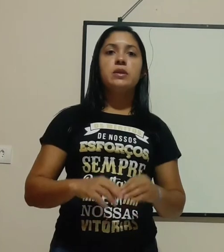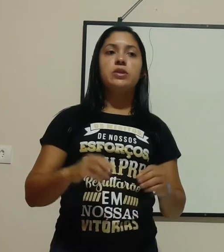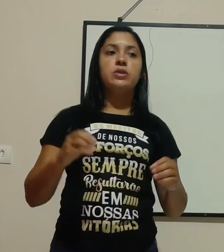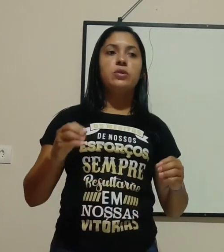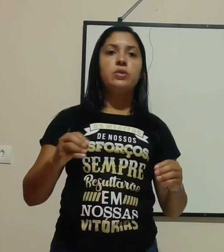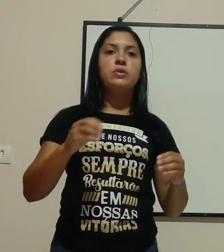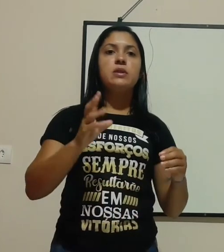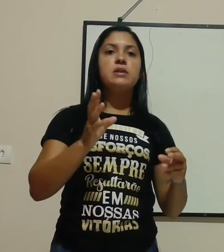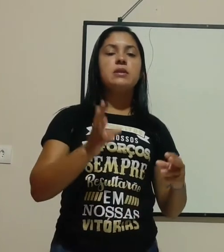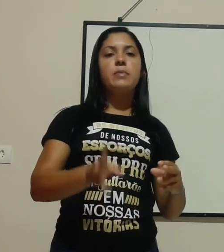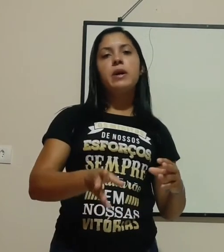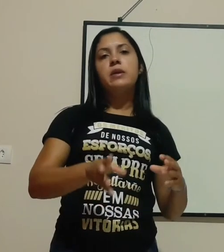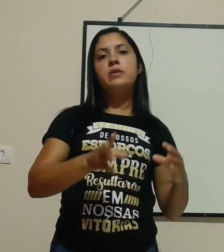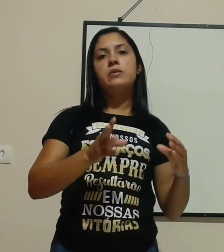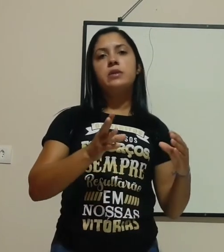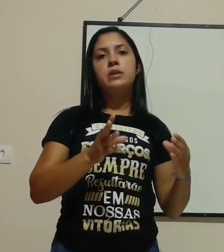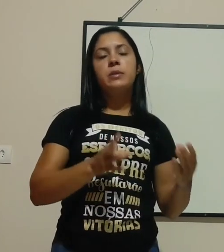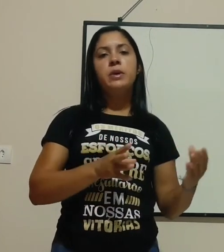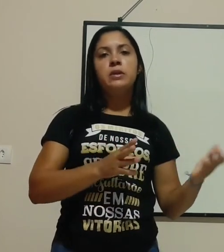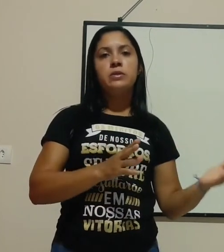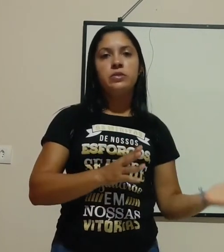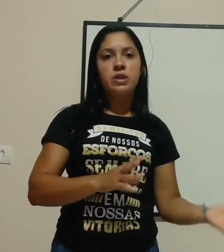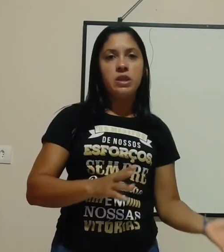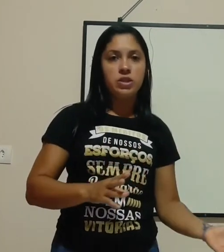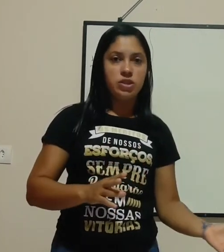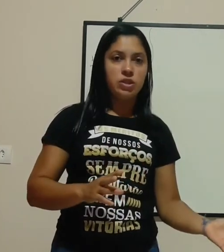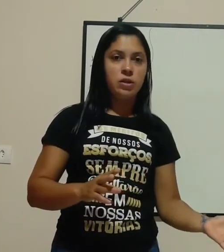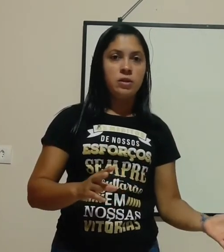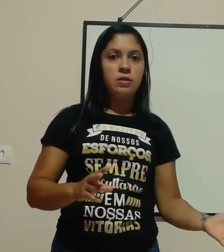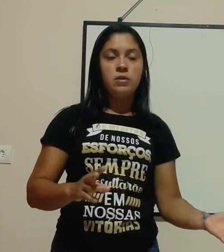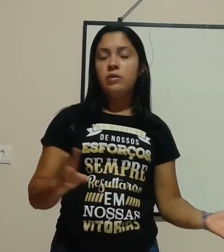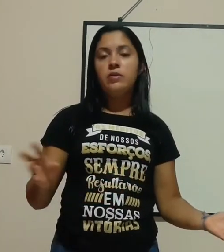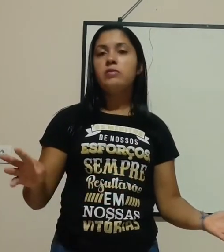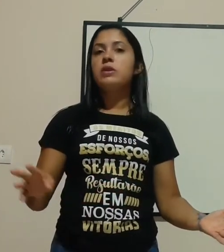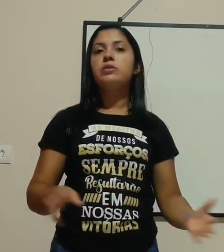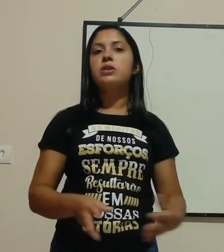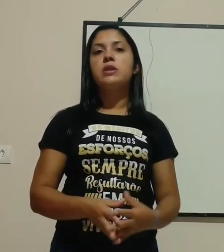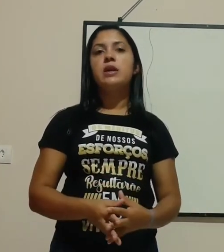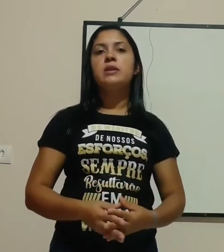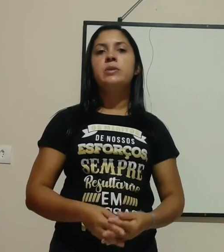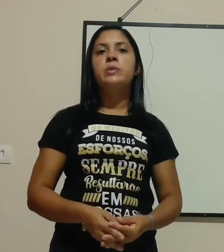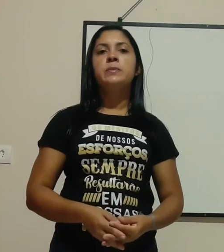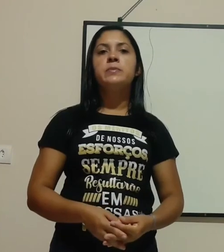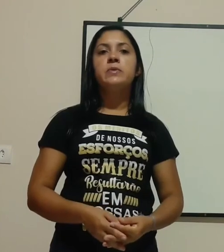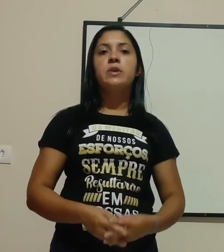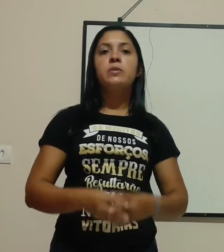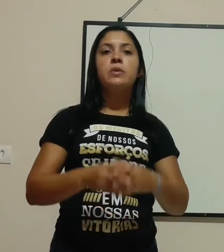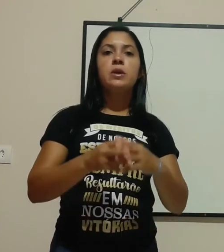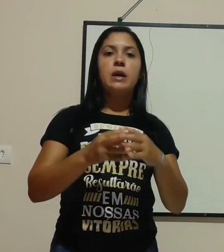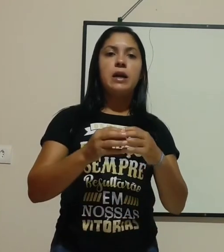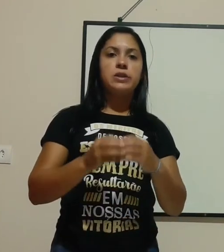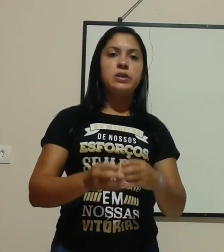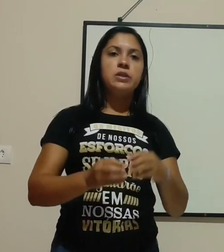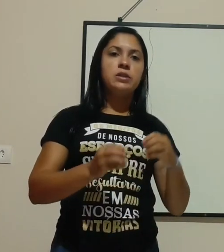seja, todos esses aparelhos que demandam de energia não vão ter utilidade nenhuma. Então, a gente